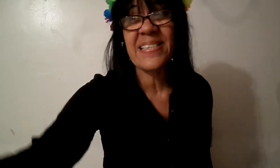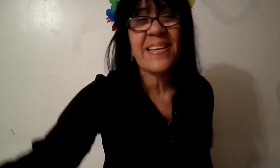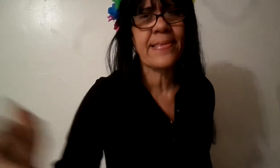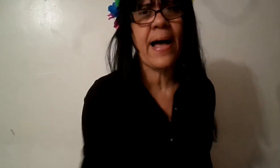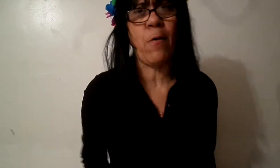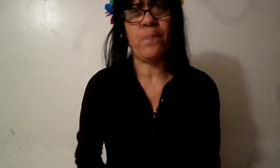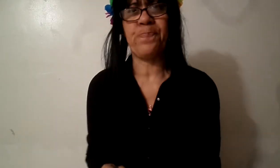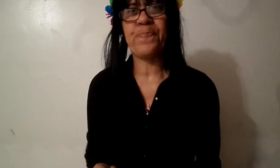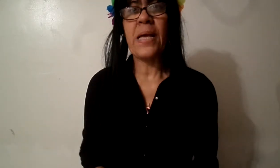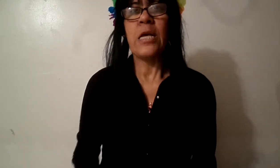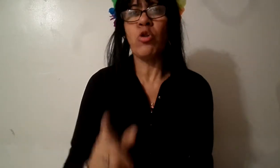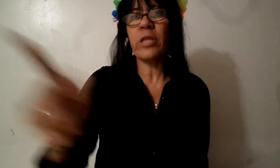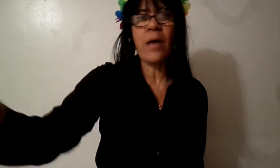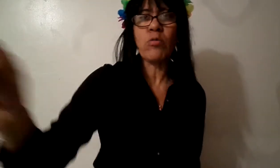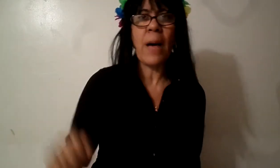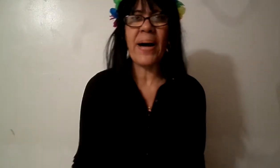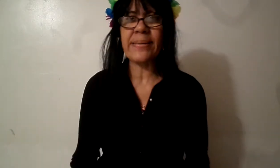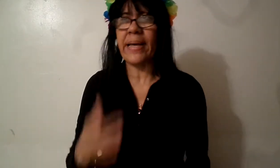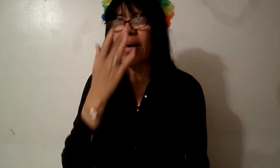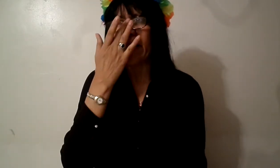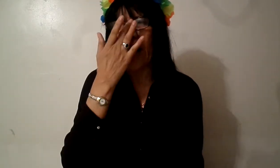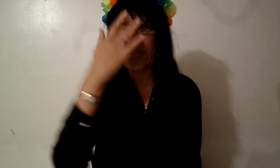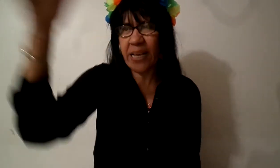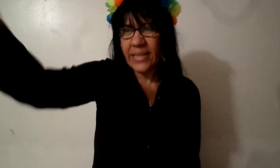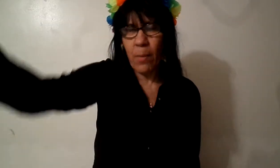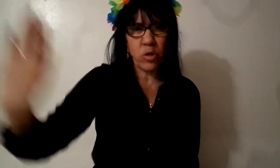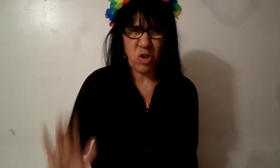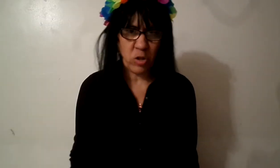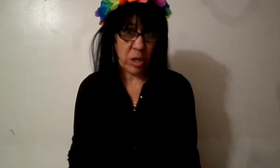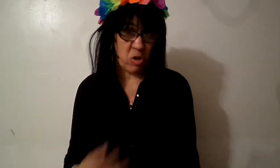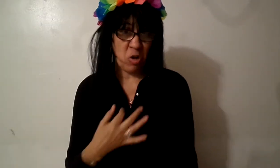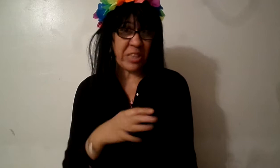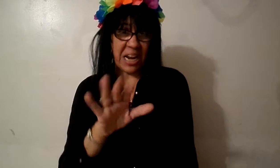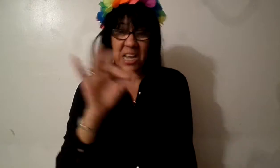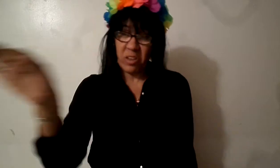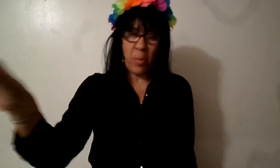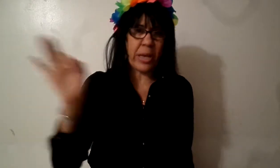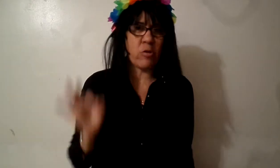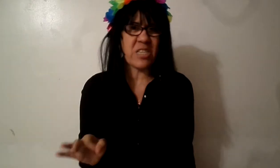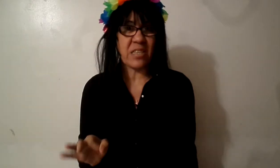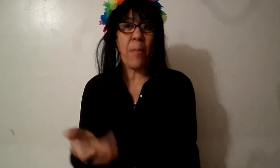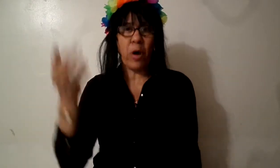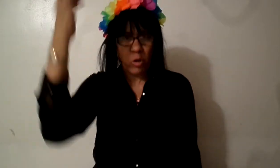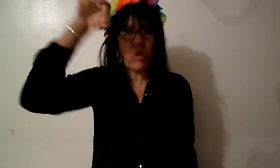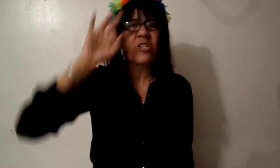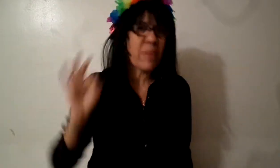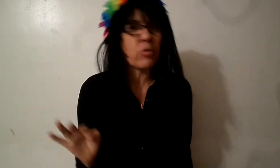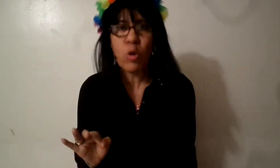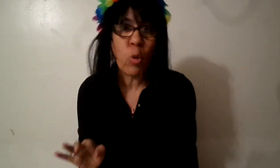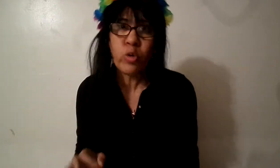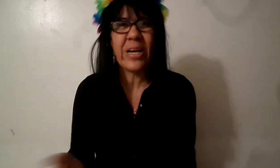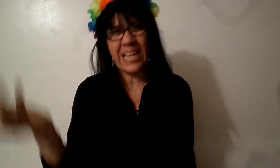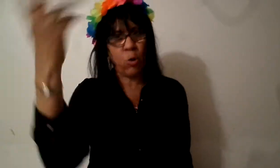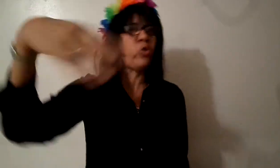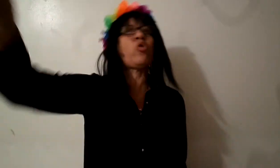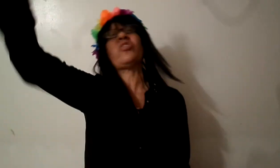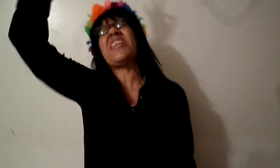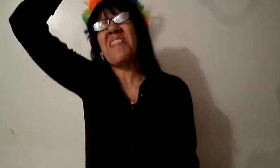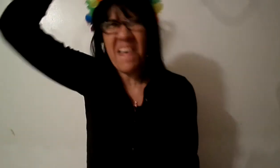sentado no te dan una parte te hacen que te abochones y yo tranquila yo me quedo sentada porque yo estoy observando el culto que el culto no tiene nada